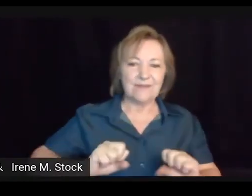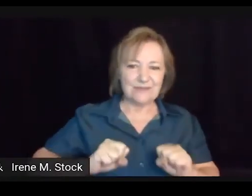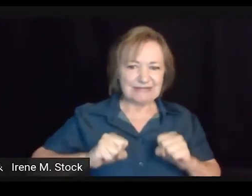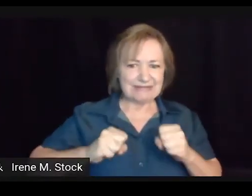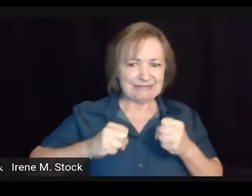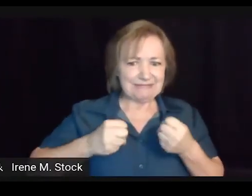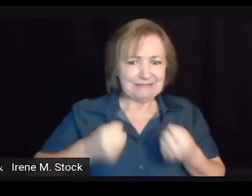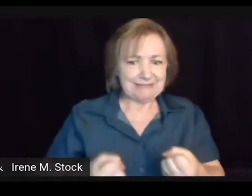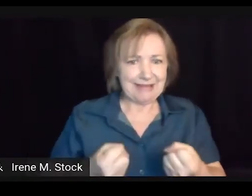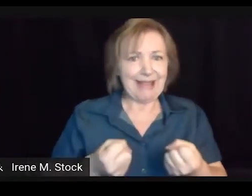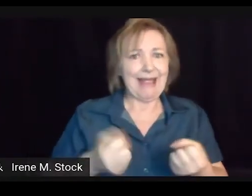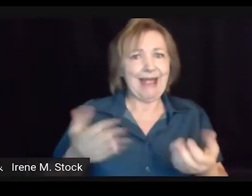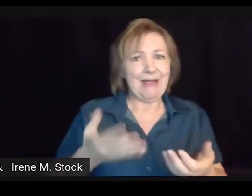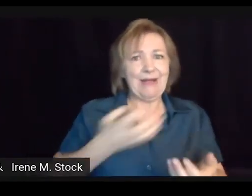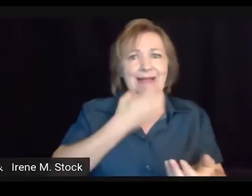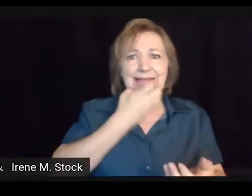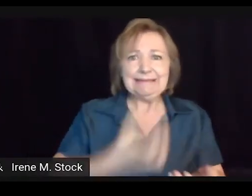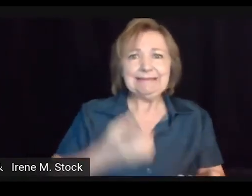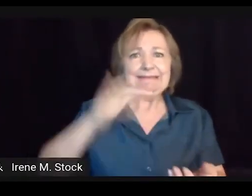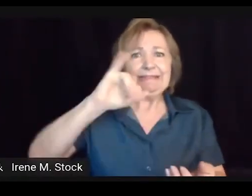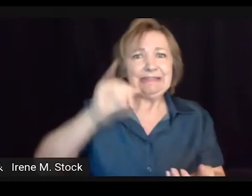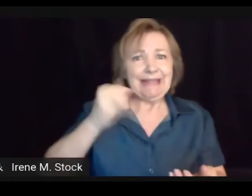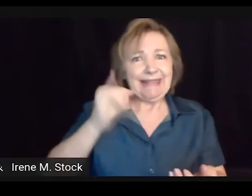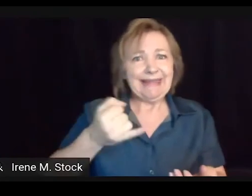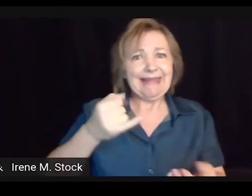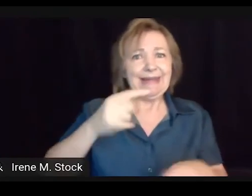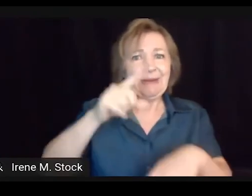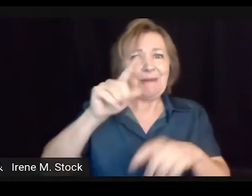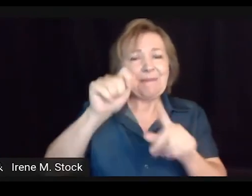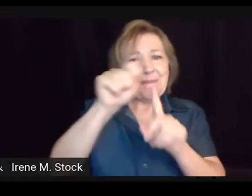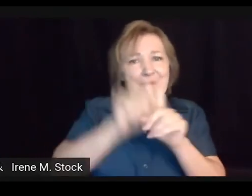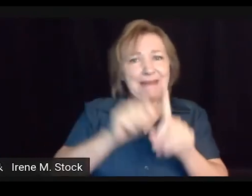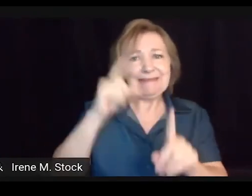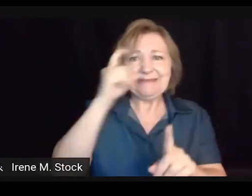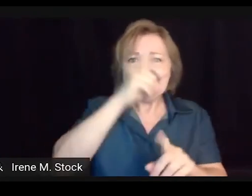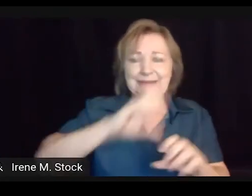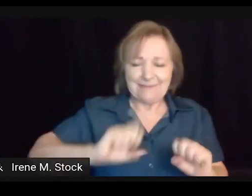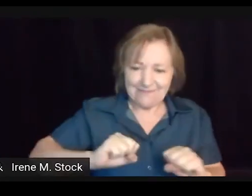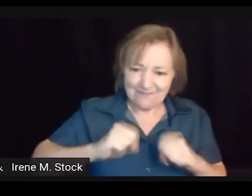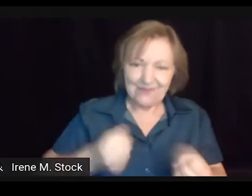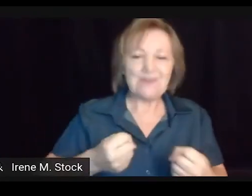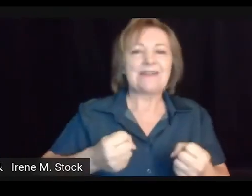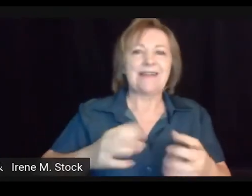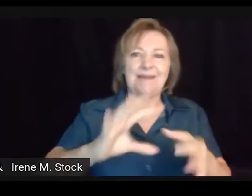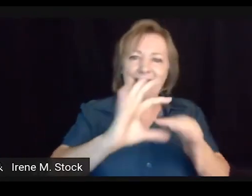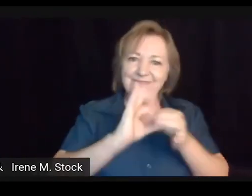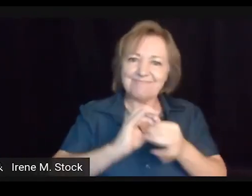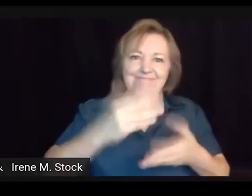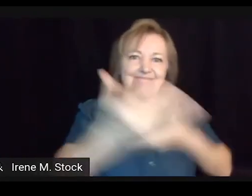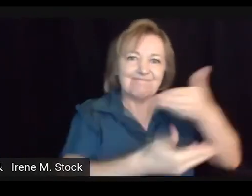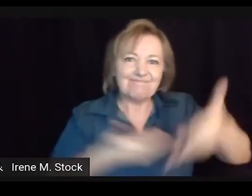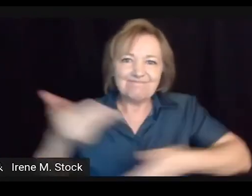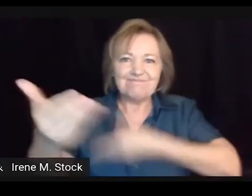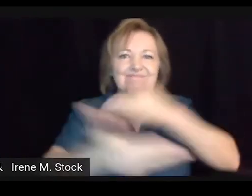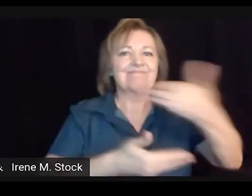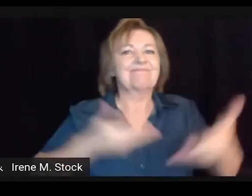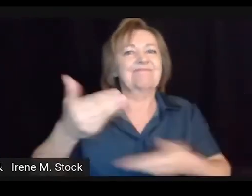Bons estudos a todos. Se esforcem. Eu sei que vai ser em dezembro, janeiro. São meses complicados.